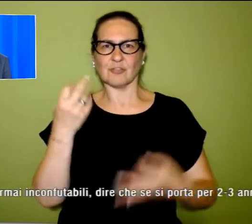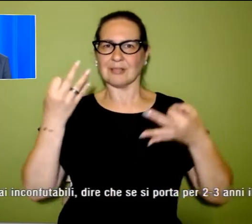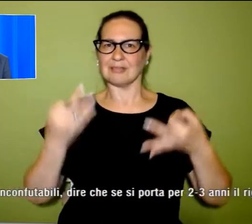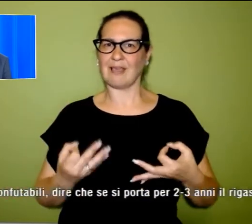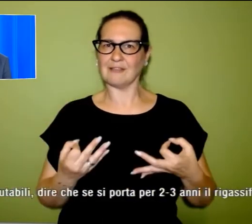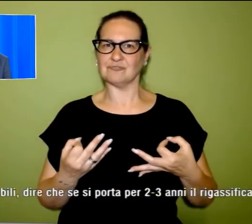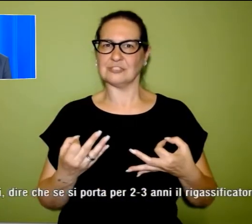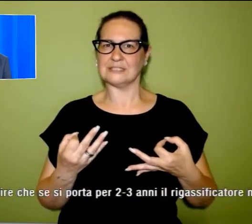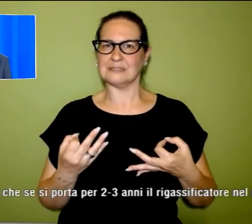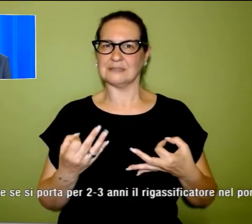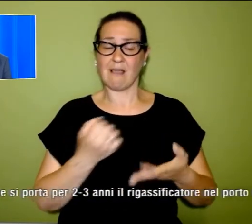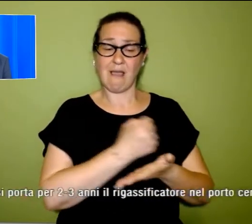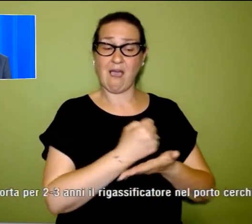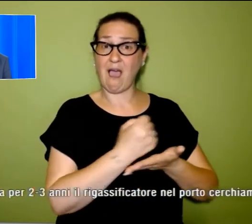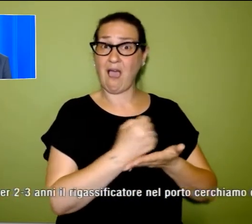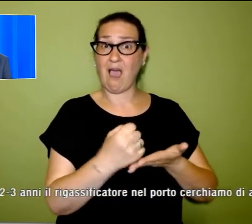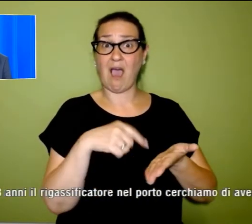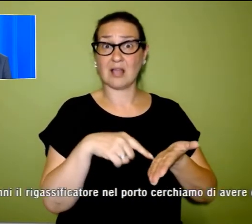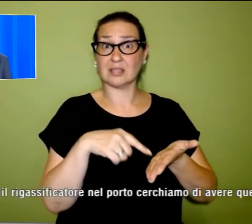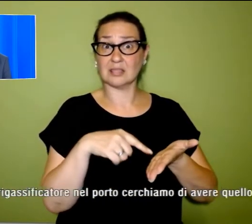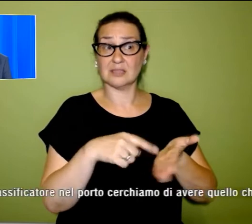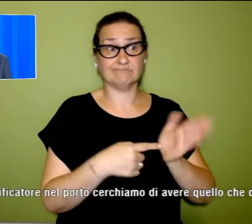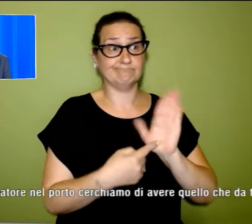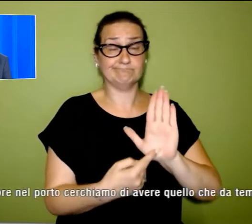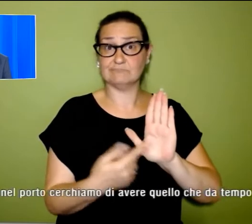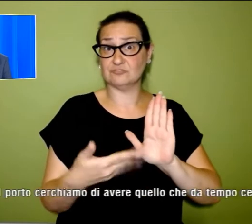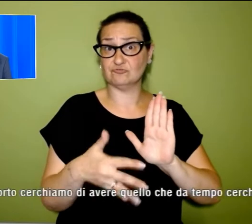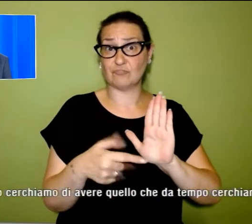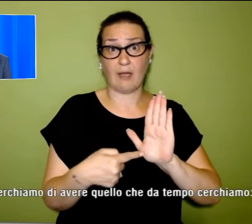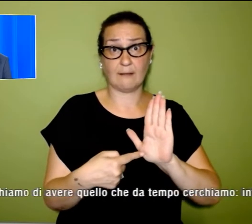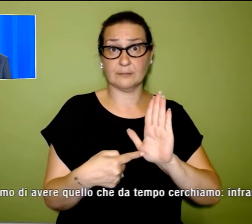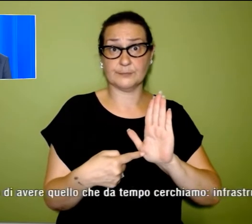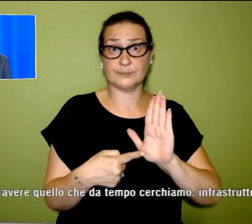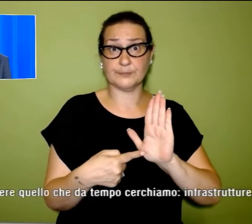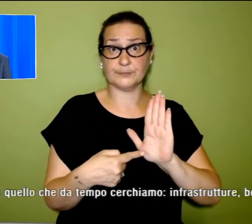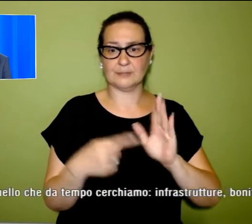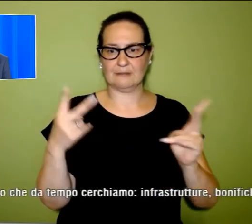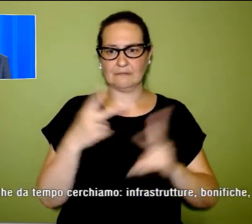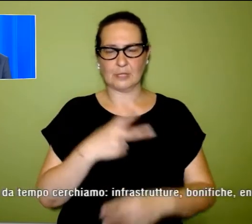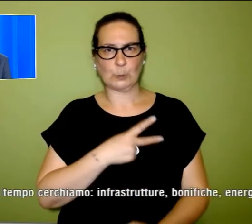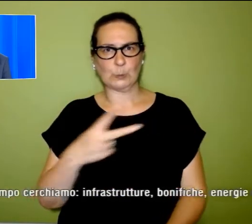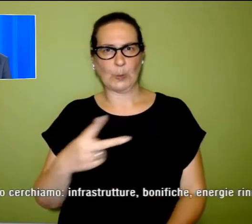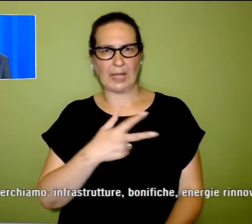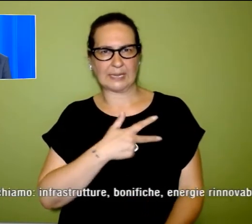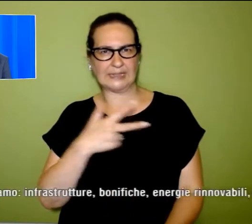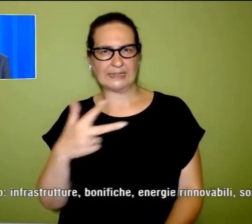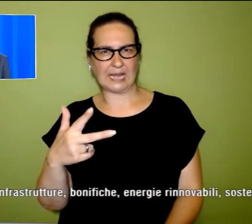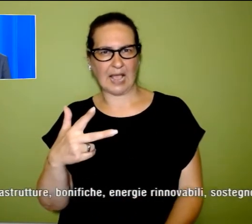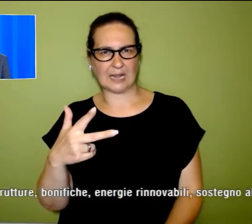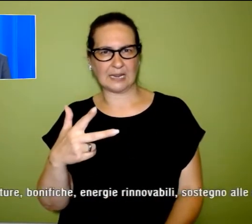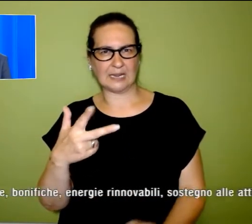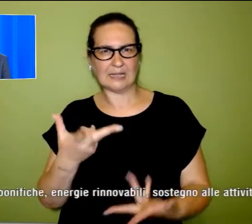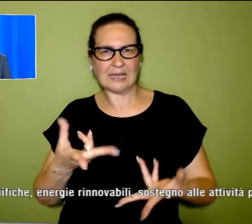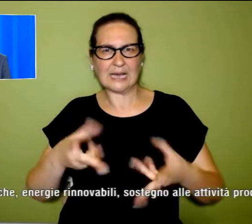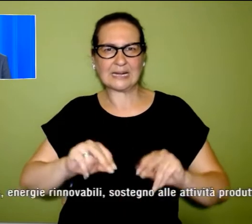atti ormai inconfutabili, dire che se si porta per due, tre anni il rigassificatore nel porto,